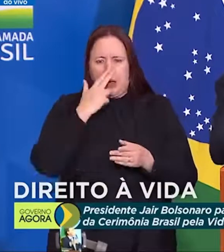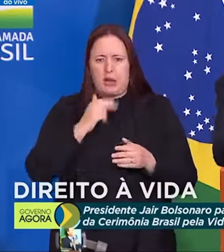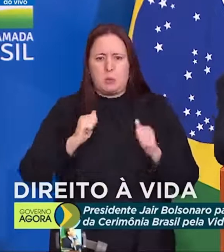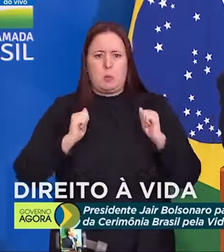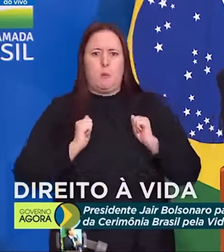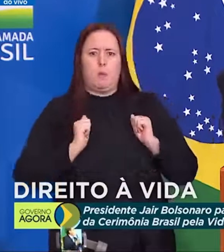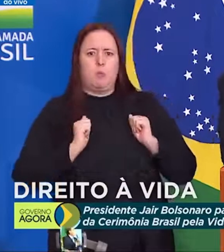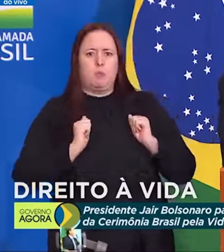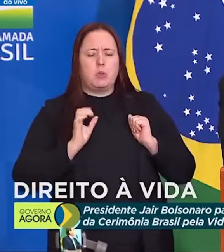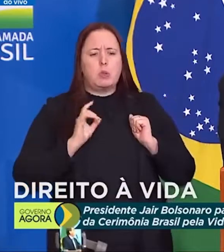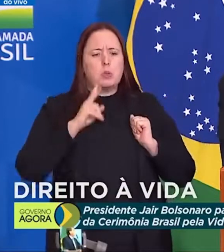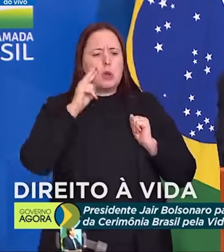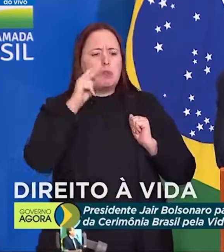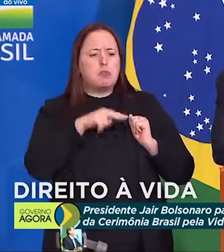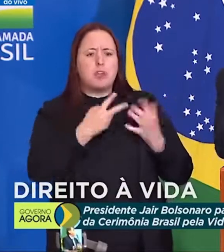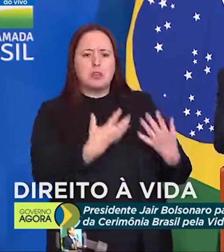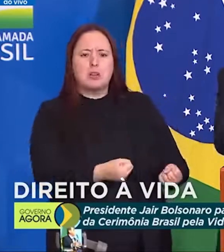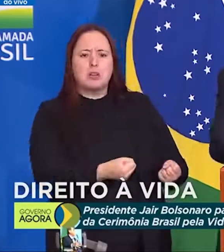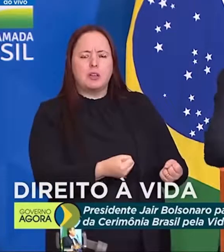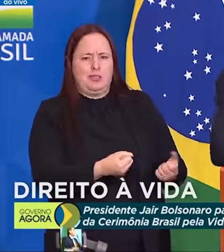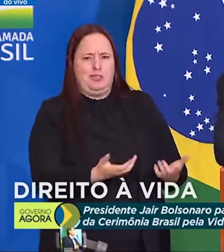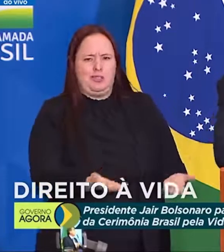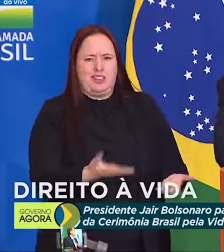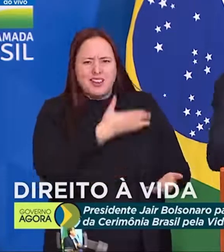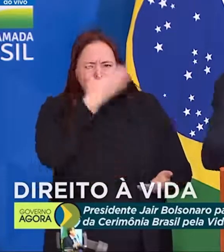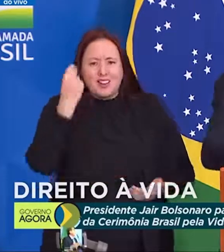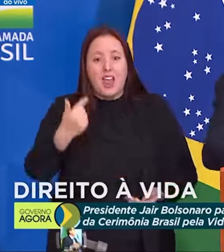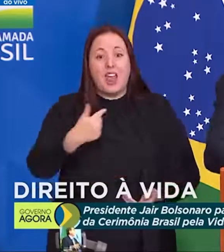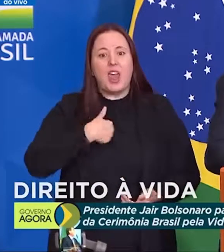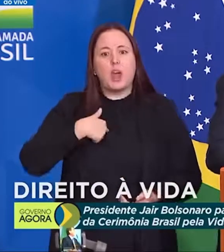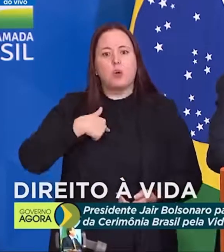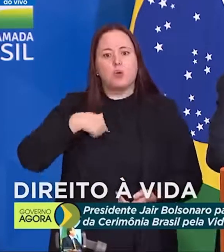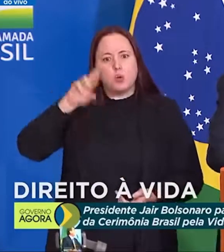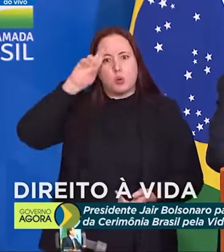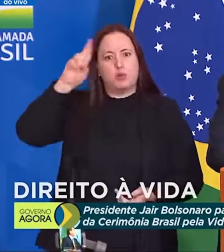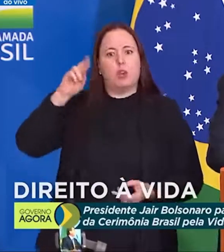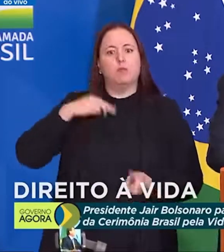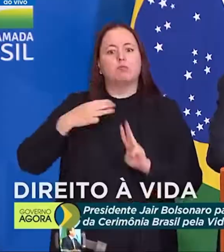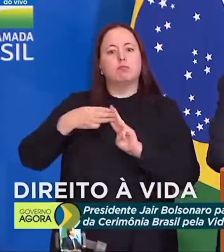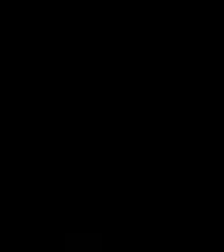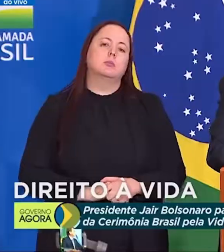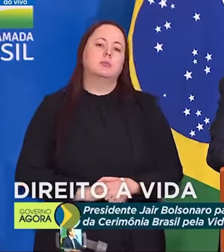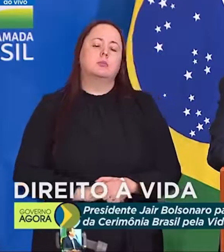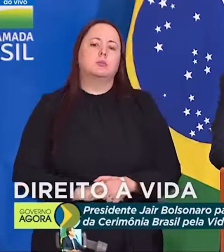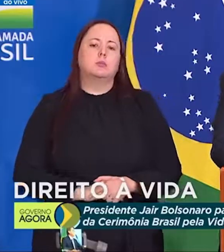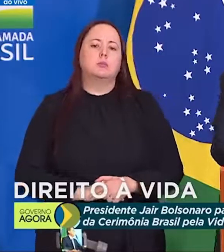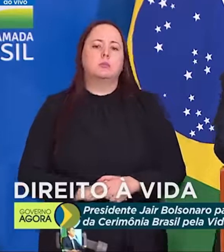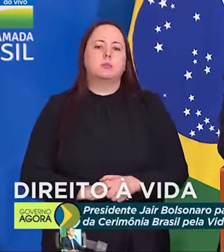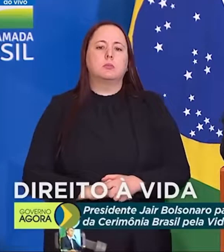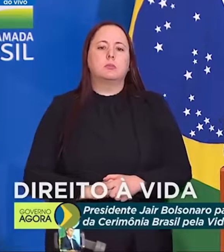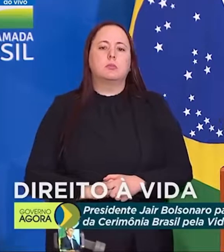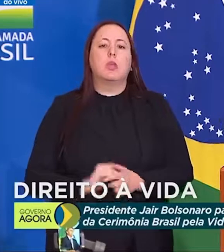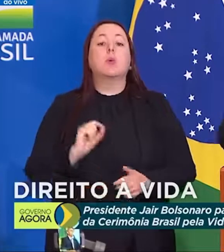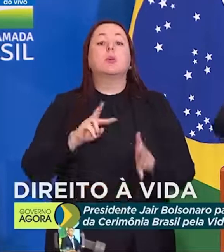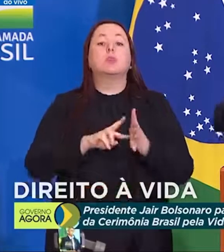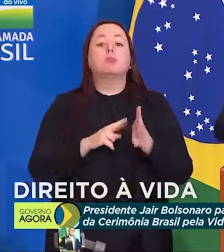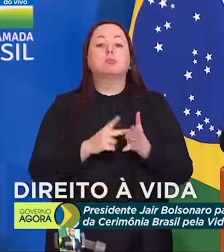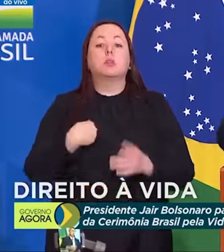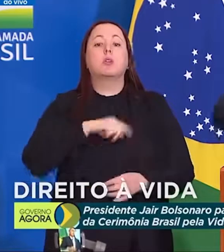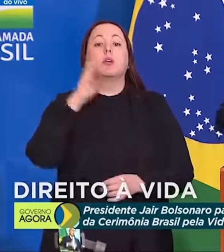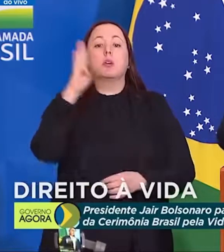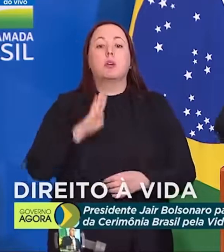para dar arde e credibilidade? Esqueceram que eu sou o chefe das Forças Armadas. O que queremos para nosso Brasil?